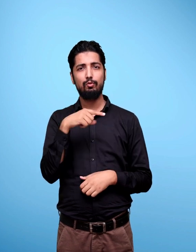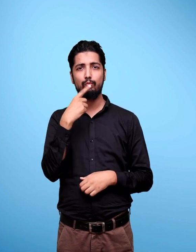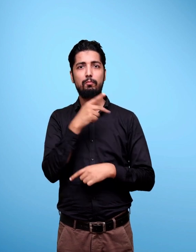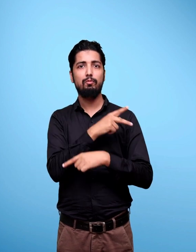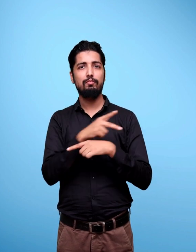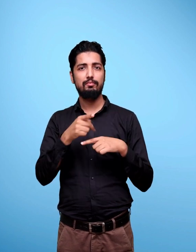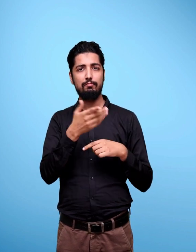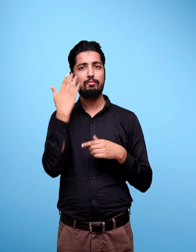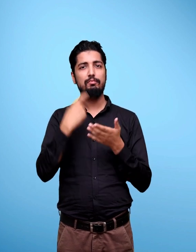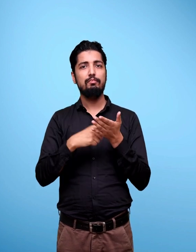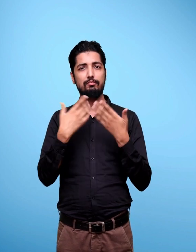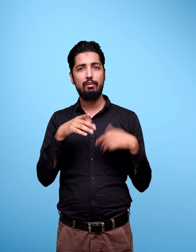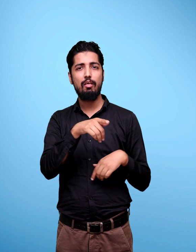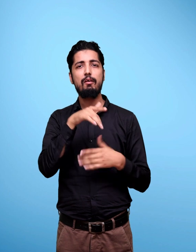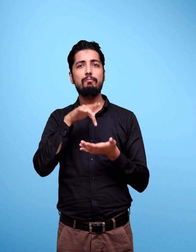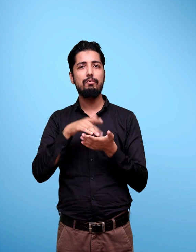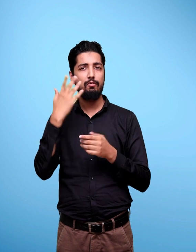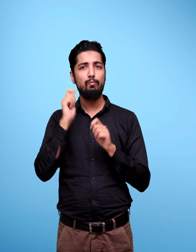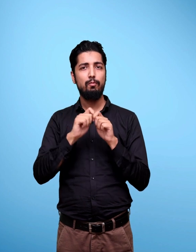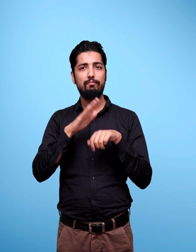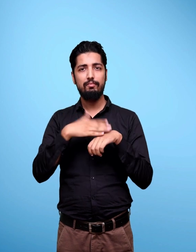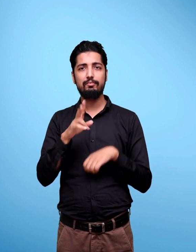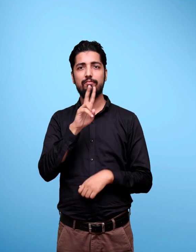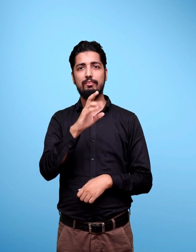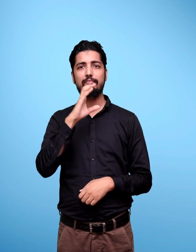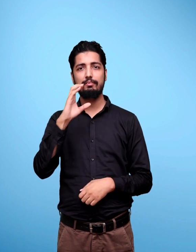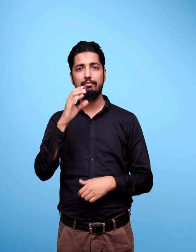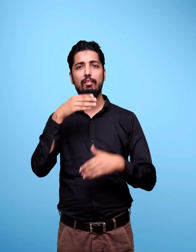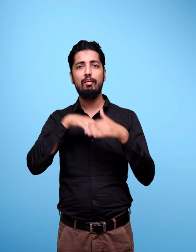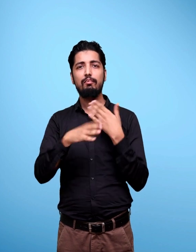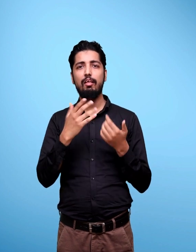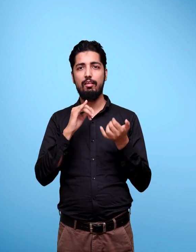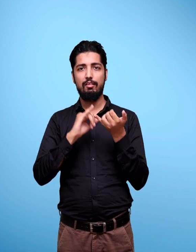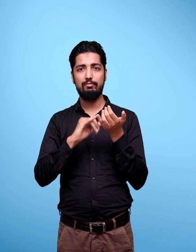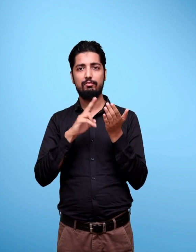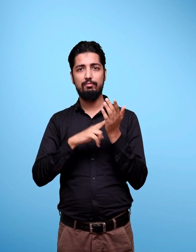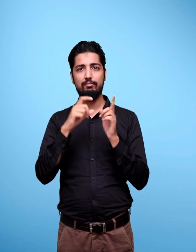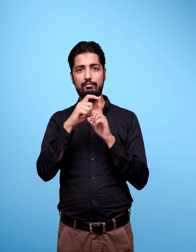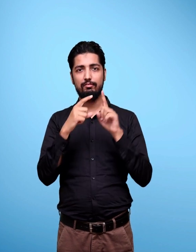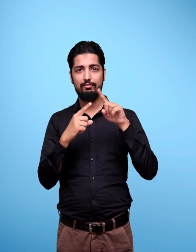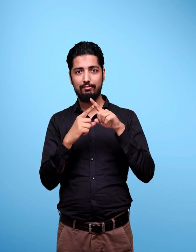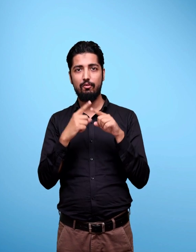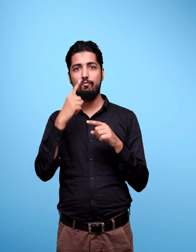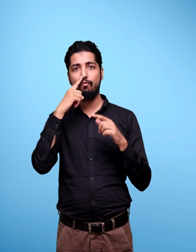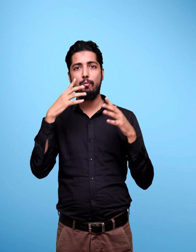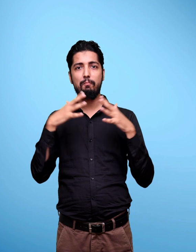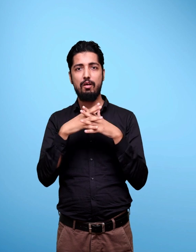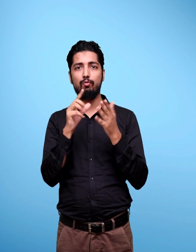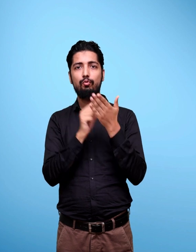Professor Retired And former VC SNDT Women's University Mumbai